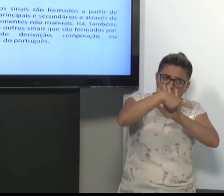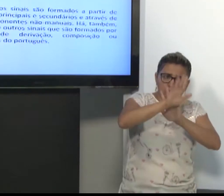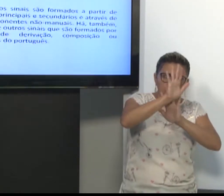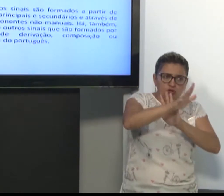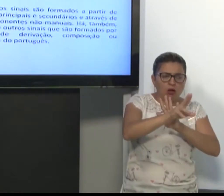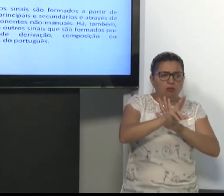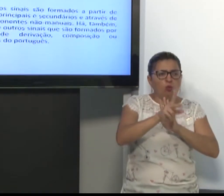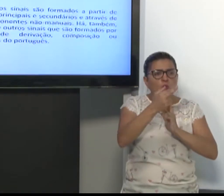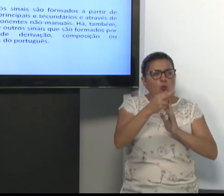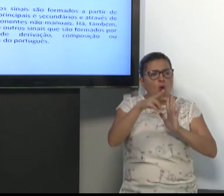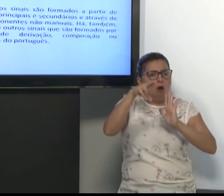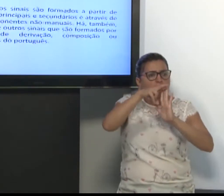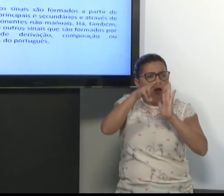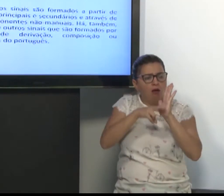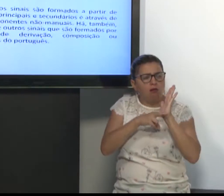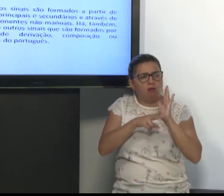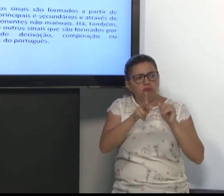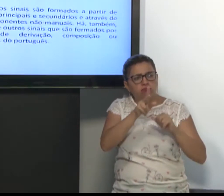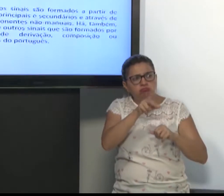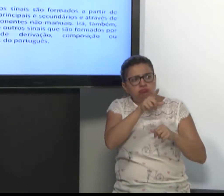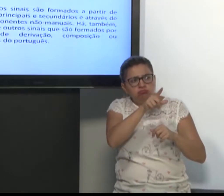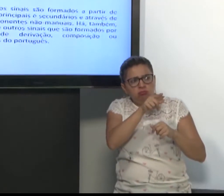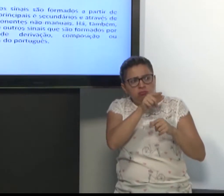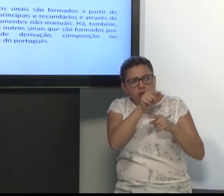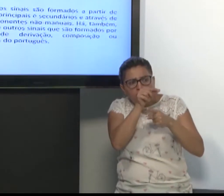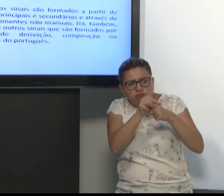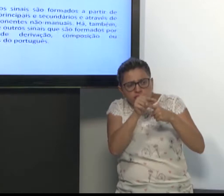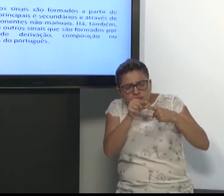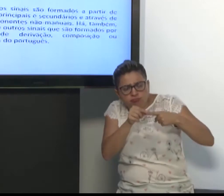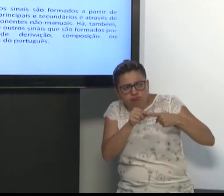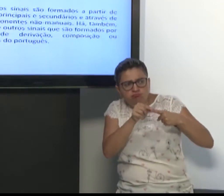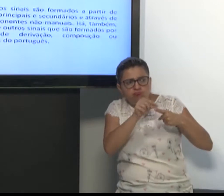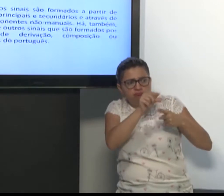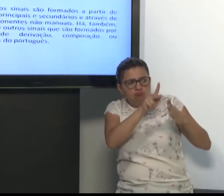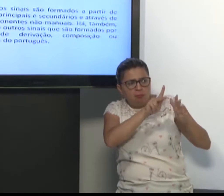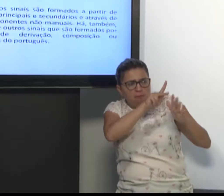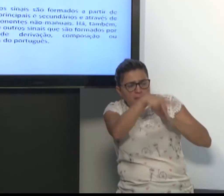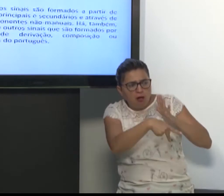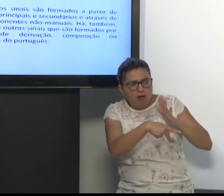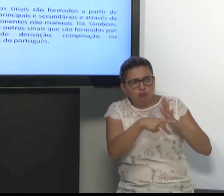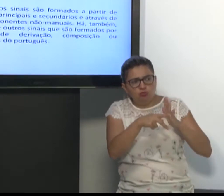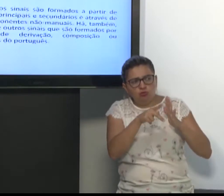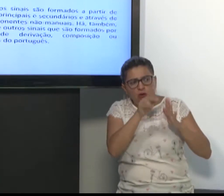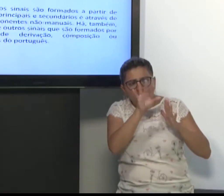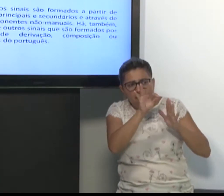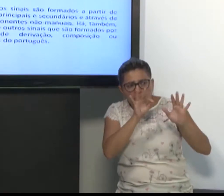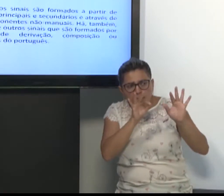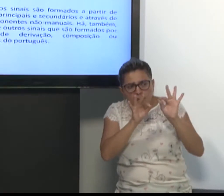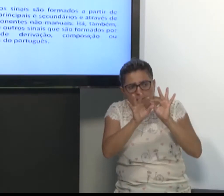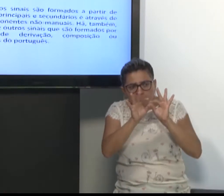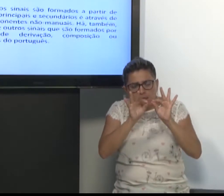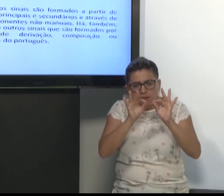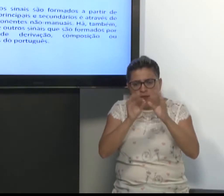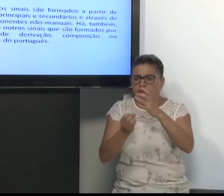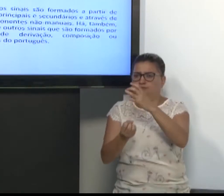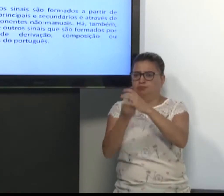Basicamente, precisa-se dos parâmetros. Temos regras. Fonologia, da